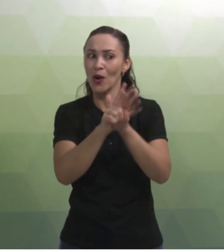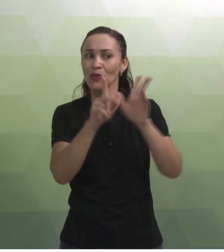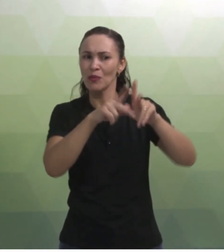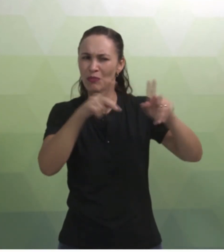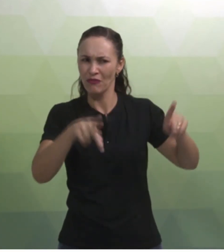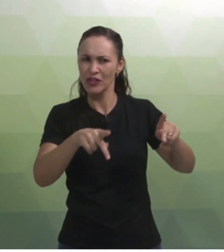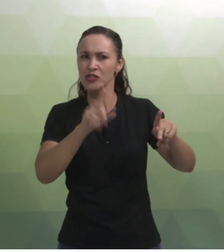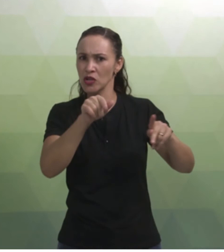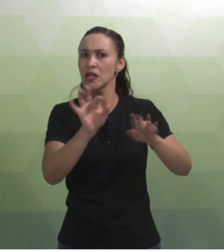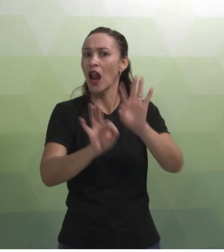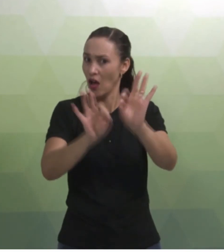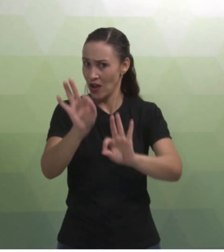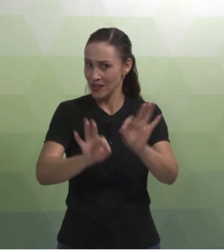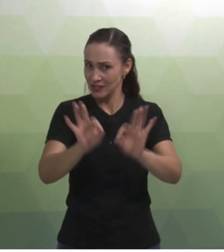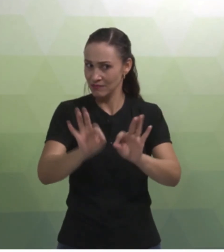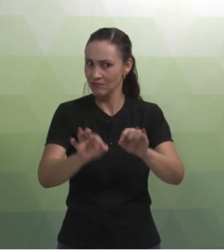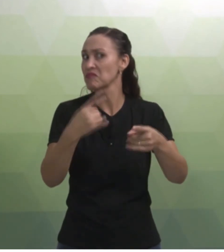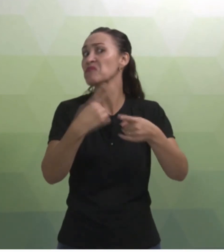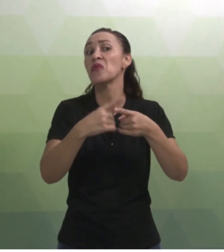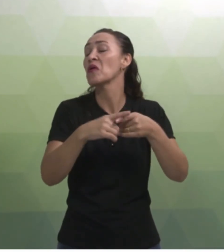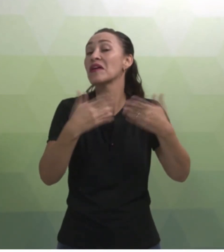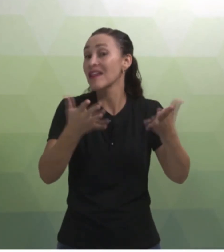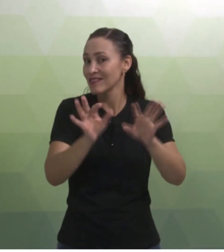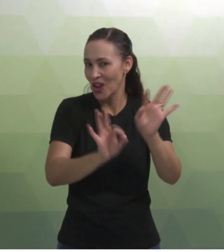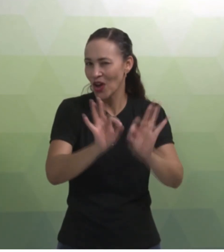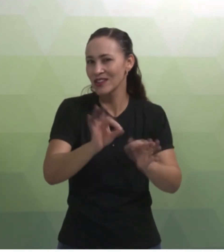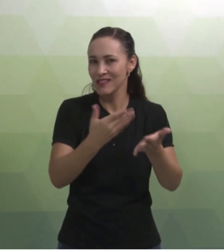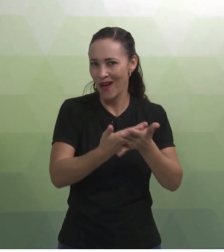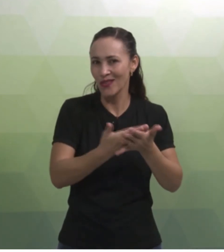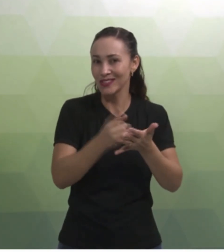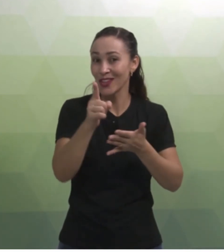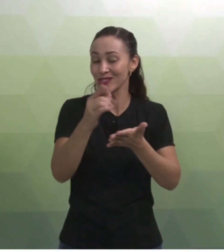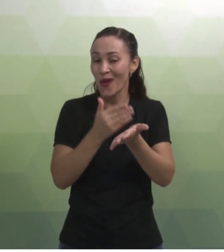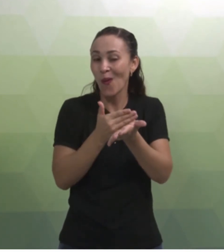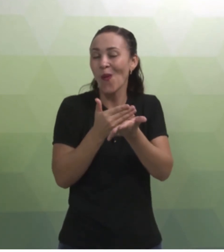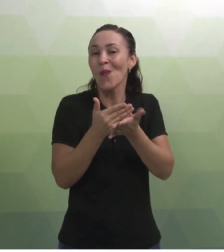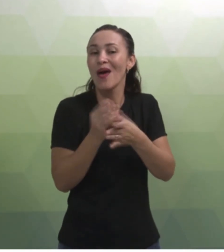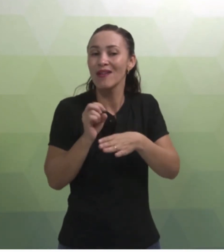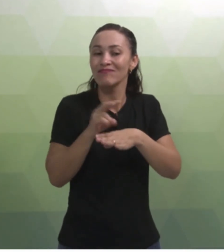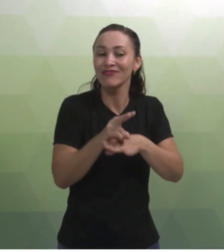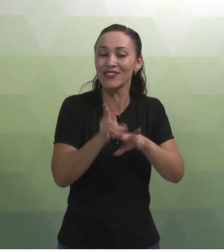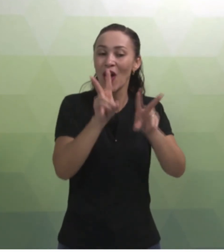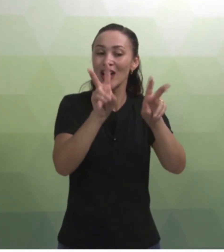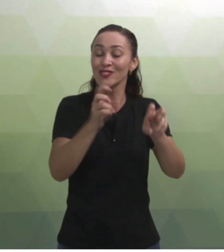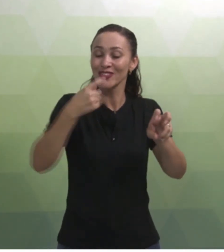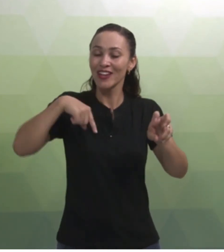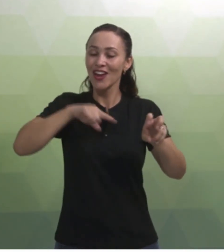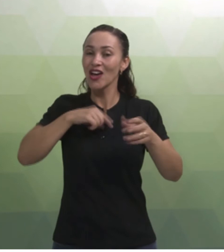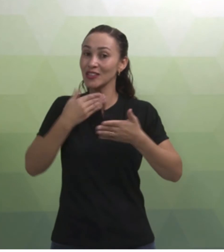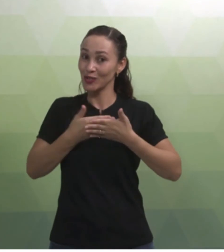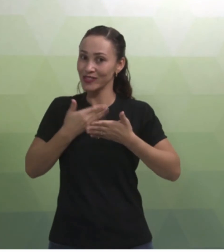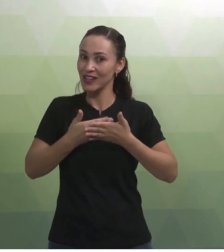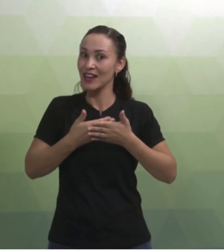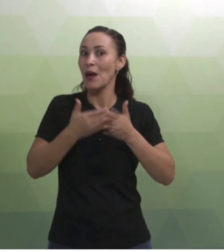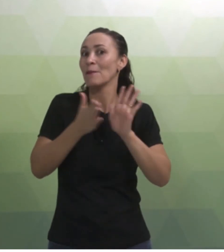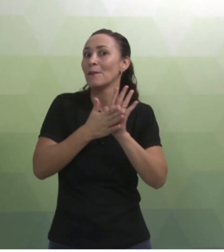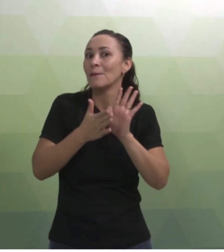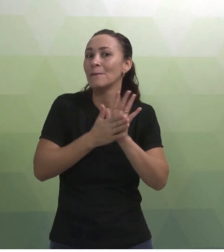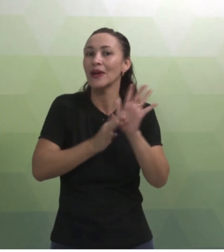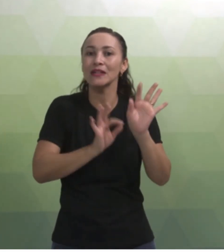Você vai perguntar ao professor se ele faz um plano de aula e por quê. Então, você vai começar a entrar no que nós estamos estudando, que seria o